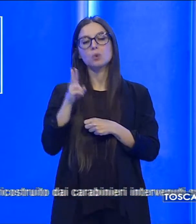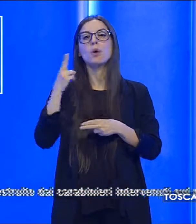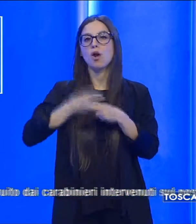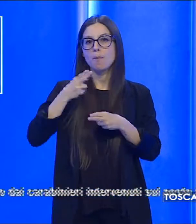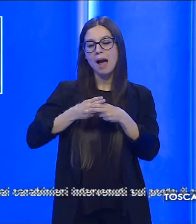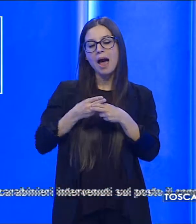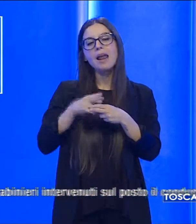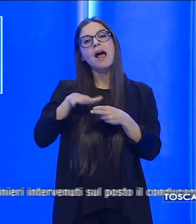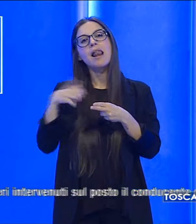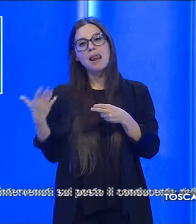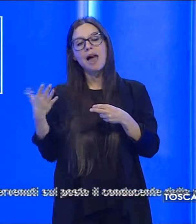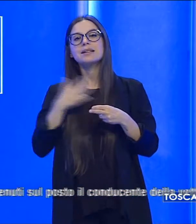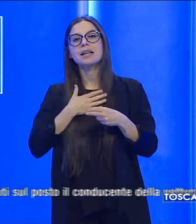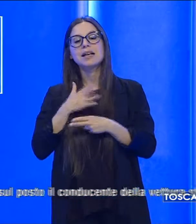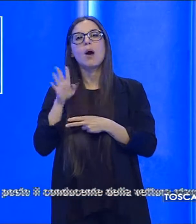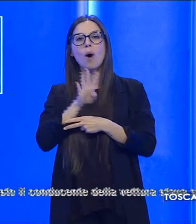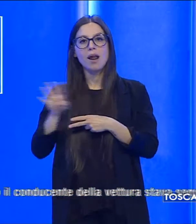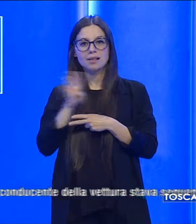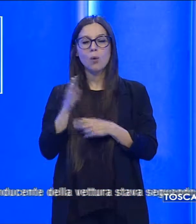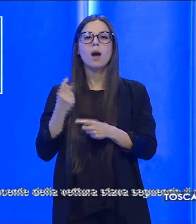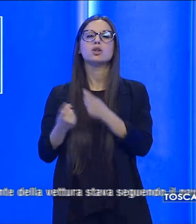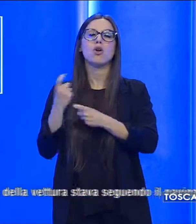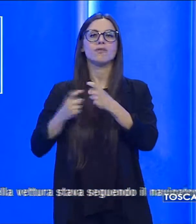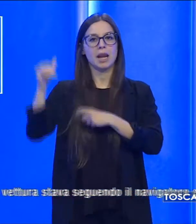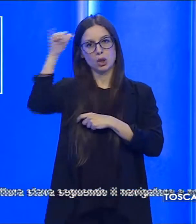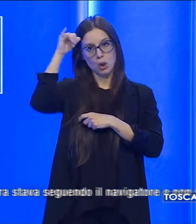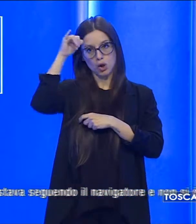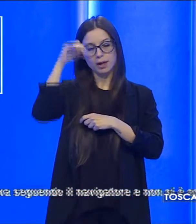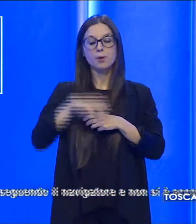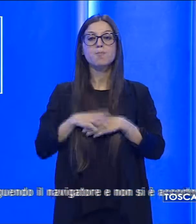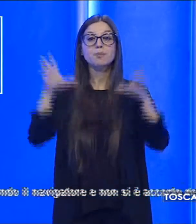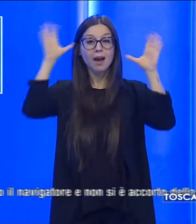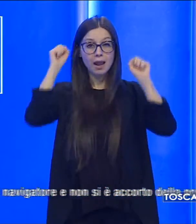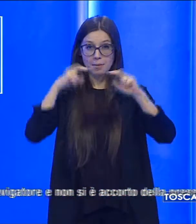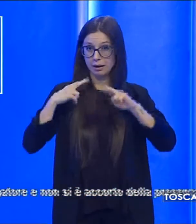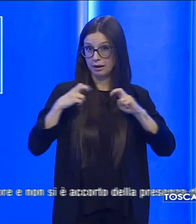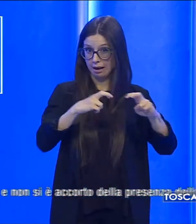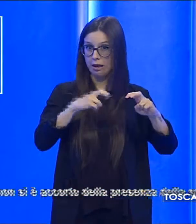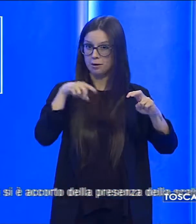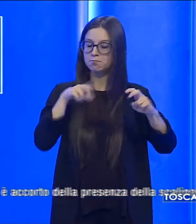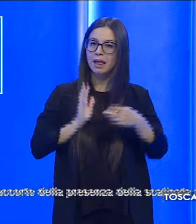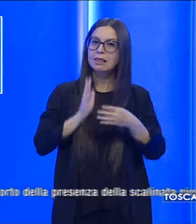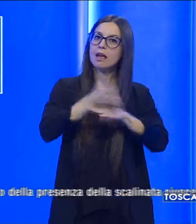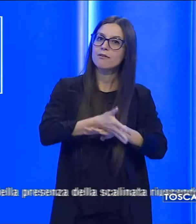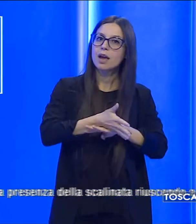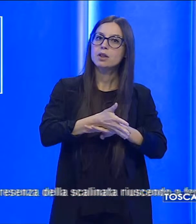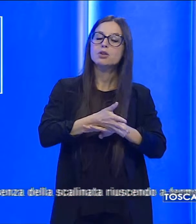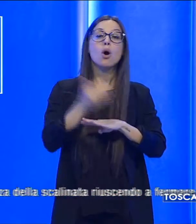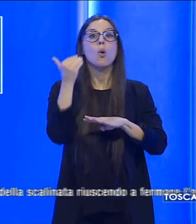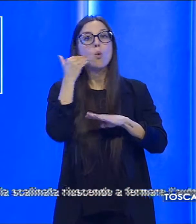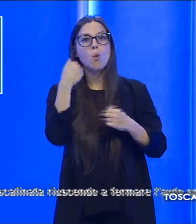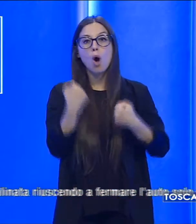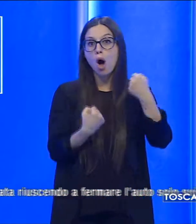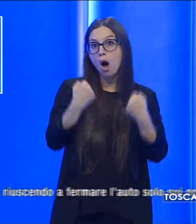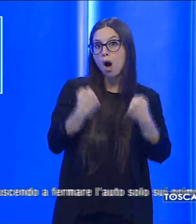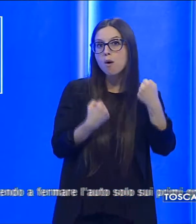torinese di 44 anni. Secondo quanto ricostruito dalle carabinieri intervenuti sul posto, il conducente